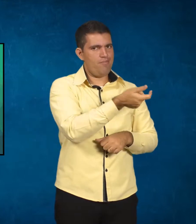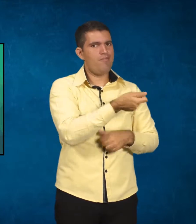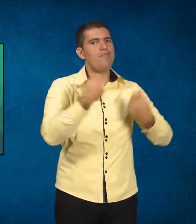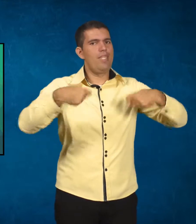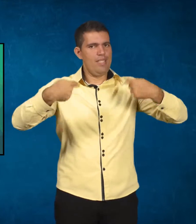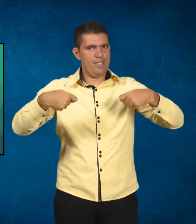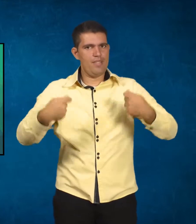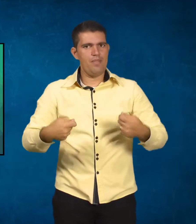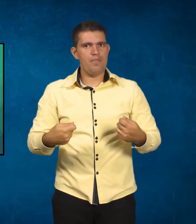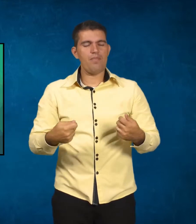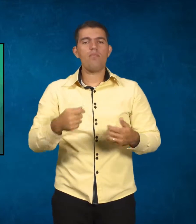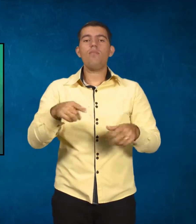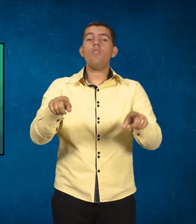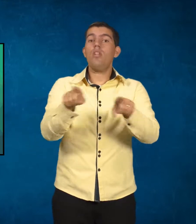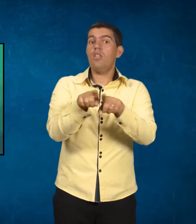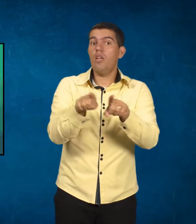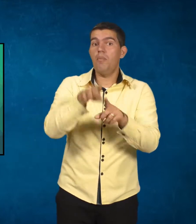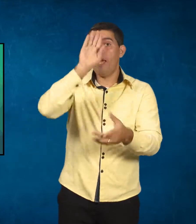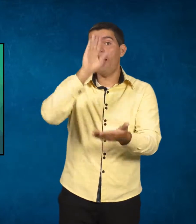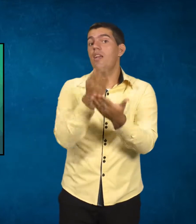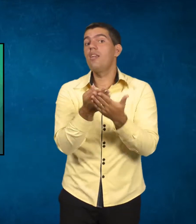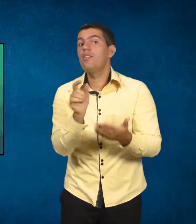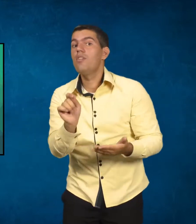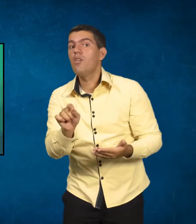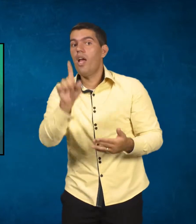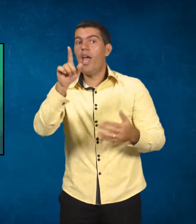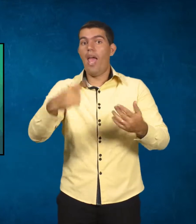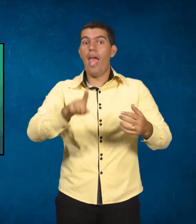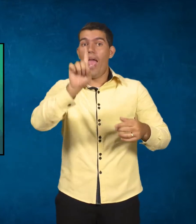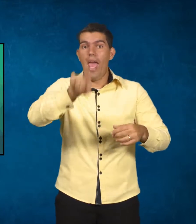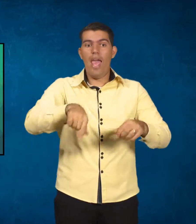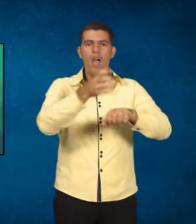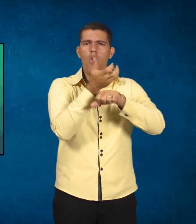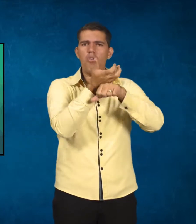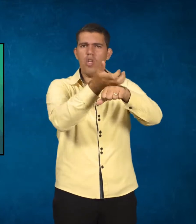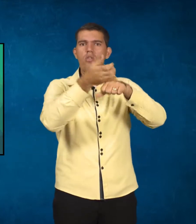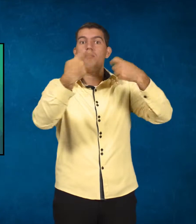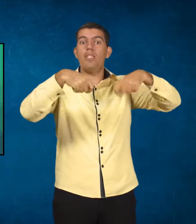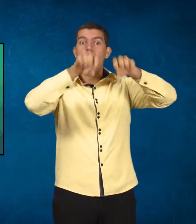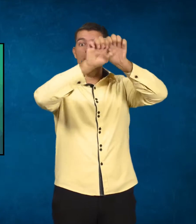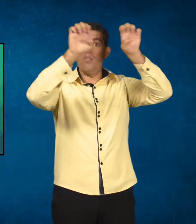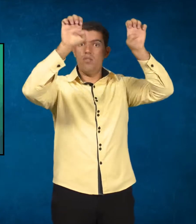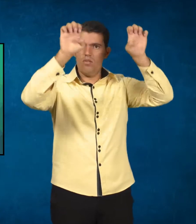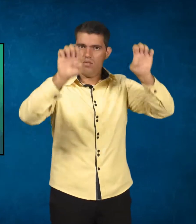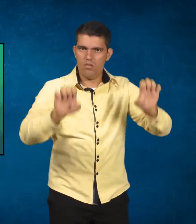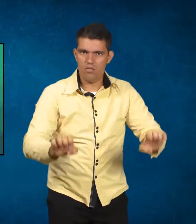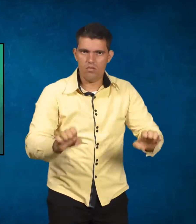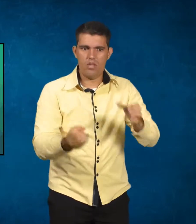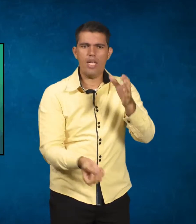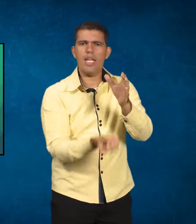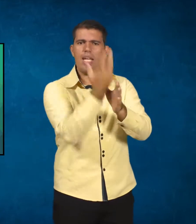acredita também que a gente precisa criar uma estrutura para os conteúdos, né? Algo que talvez seja nivelado.